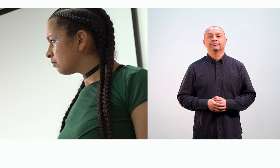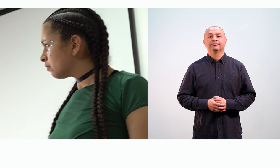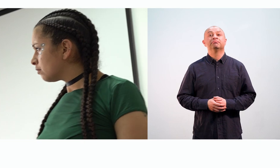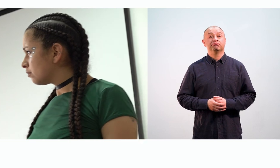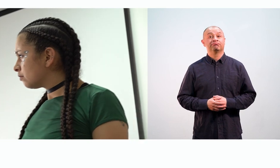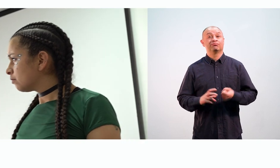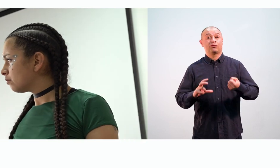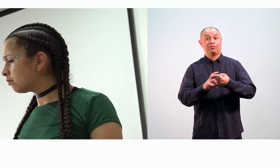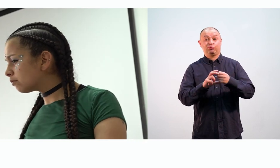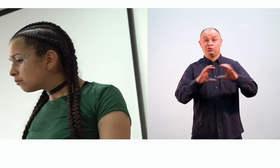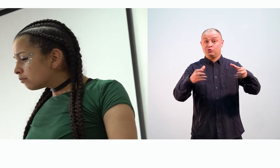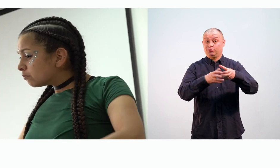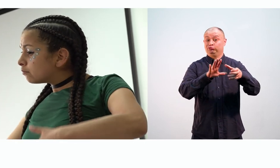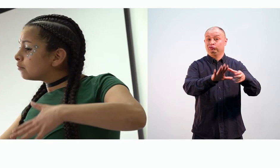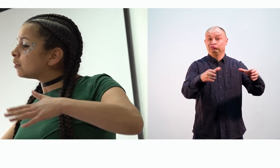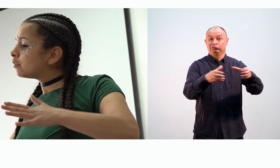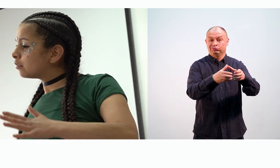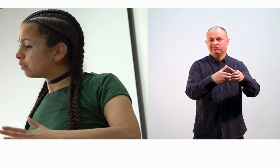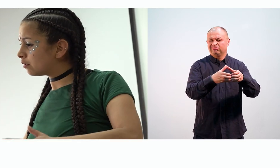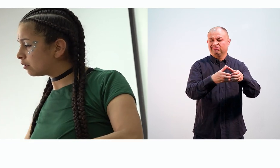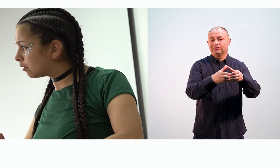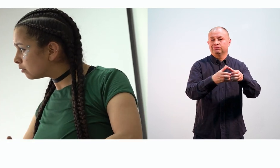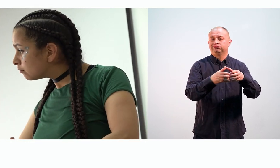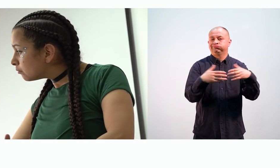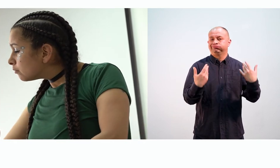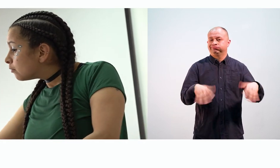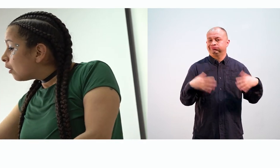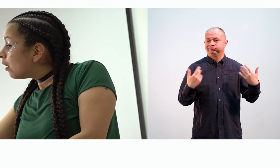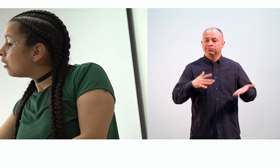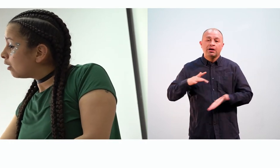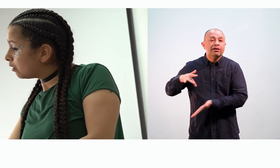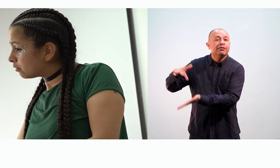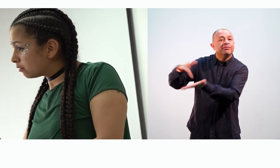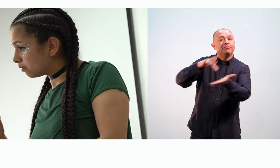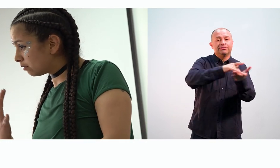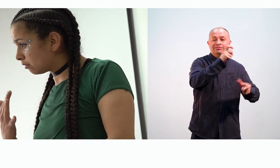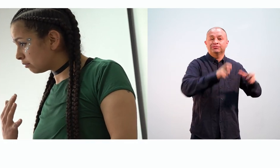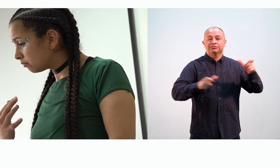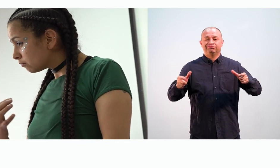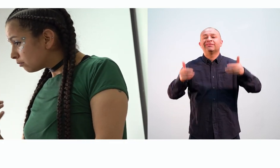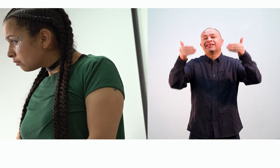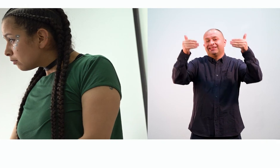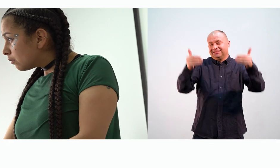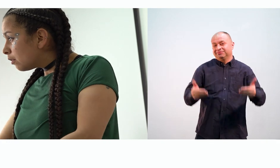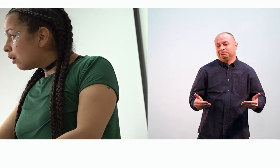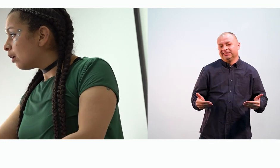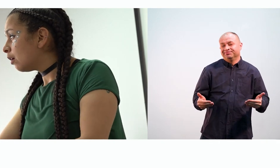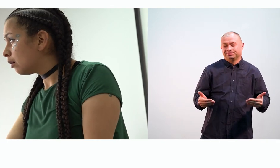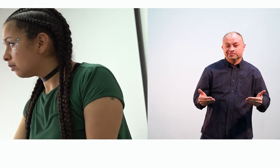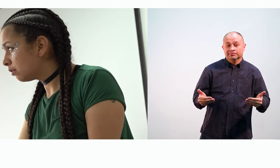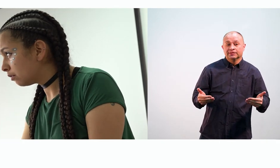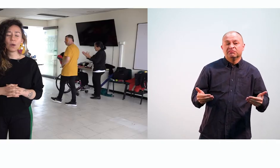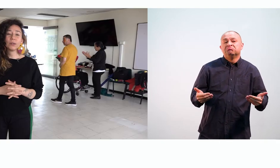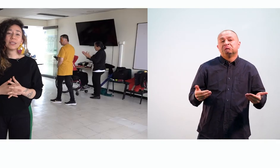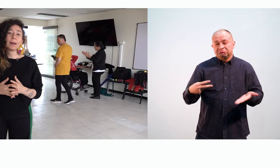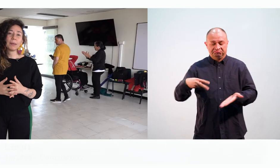Con Cuerpos es una corporación que trabaja en derribar las barreras de participación de personas con discapacidad